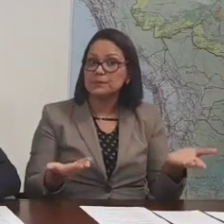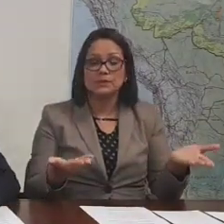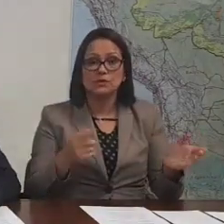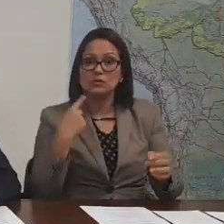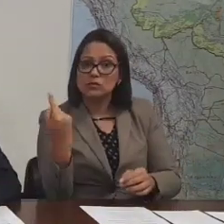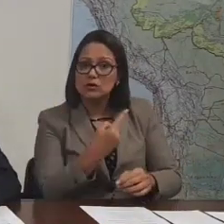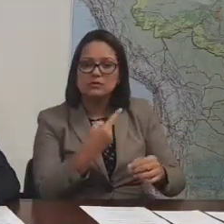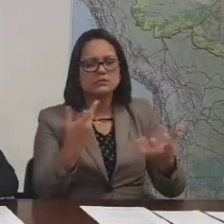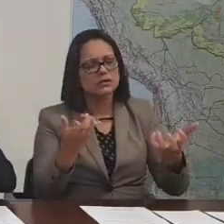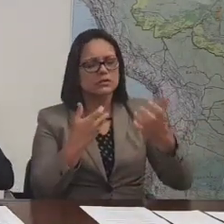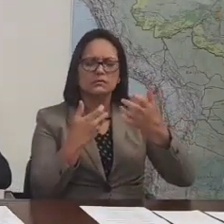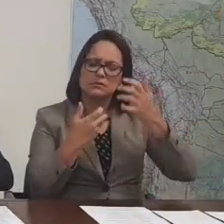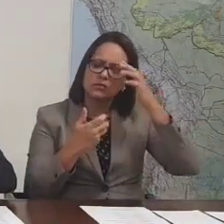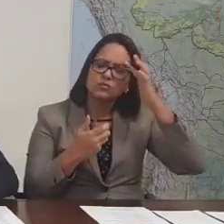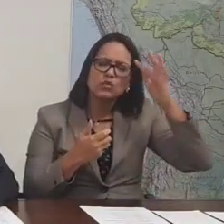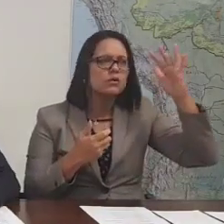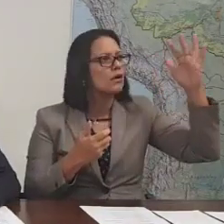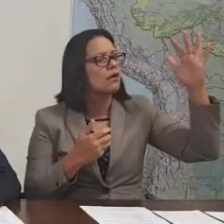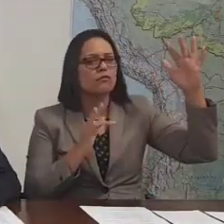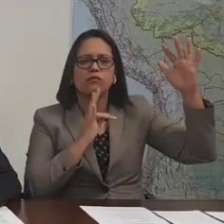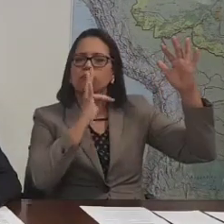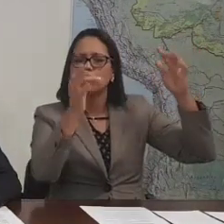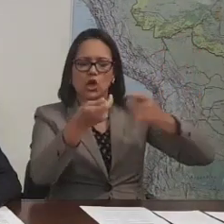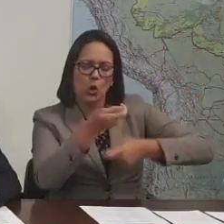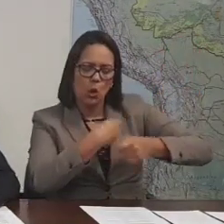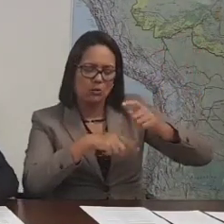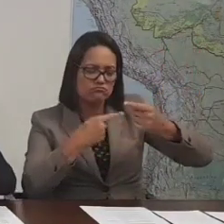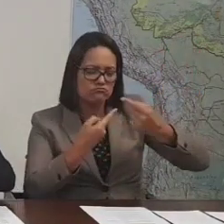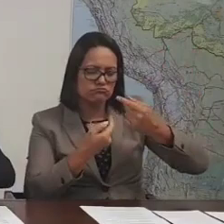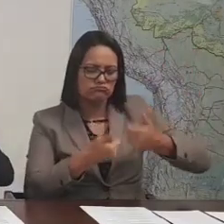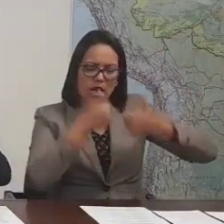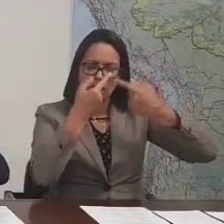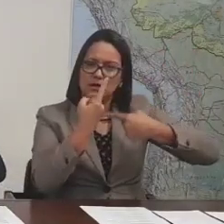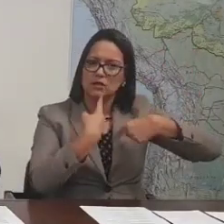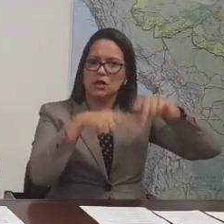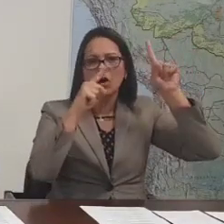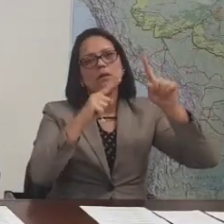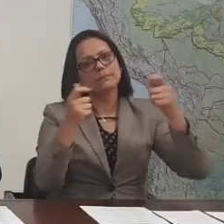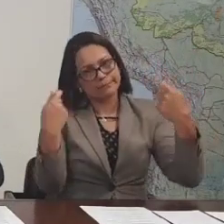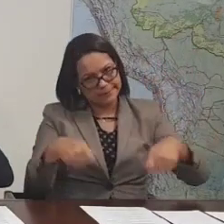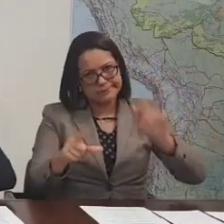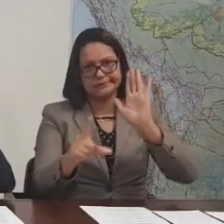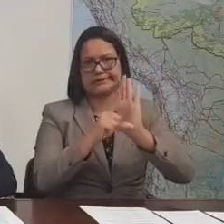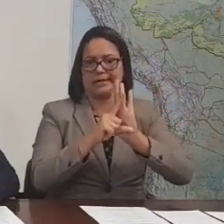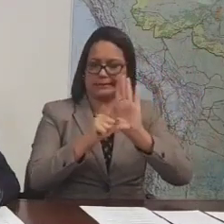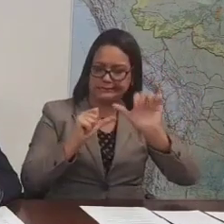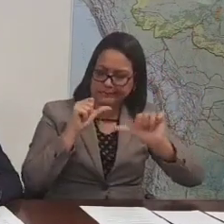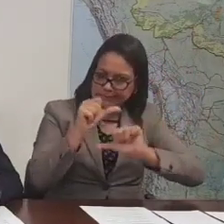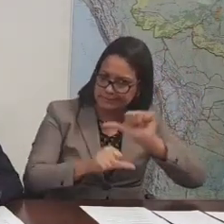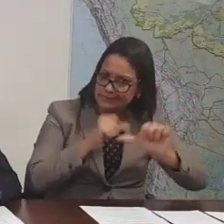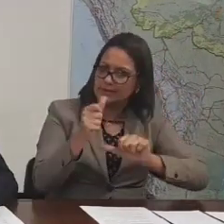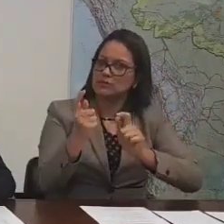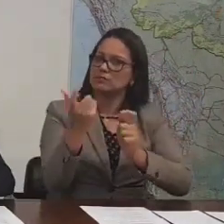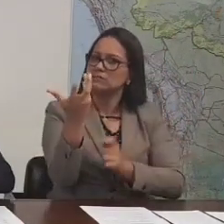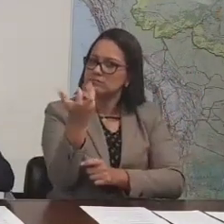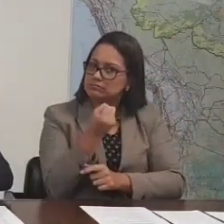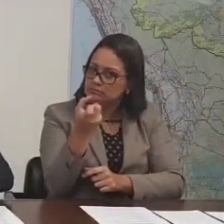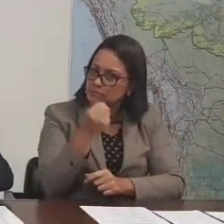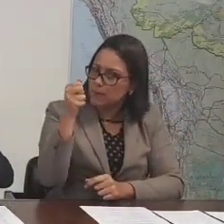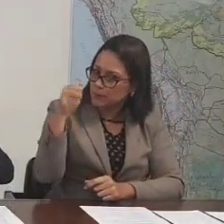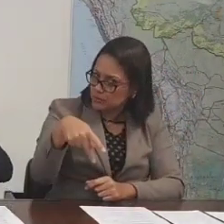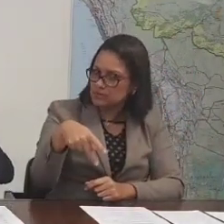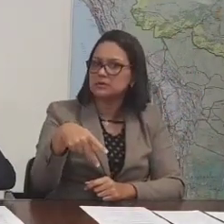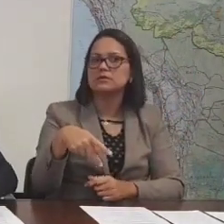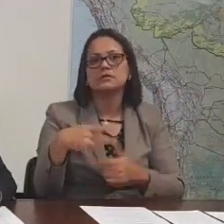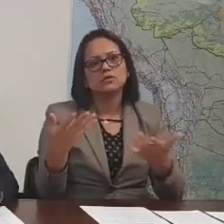sonhar um dia melhor na economia com essa reforma previdenciária. Nós temos que demonstrar para o mundo e para o investidor aqui de dentro que